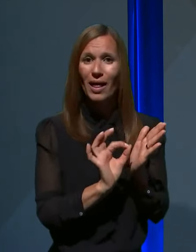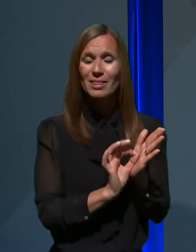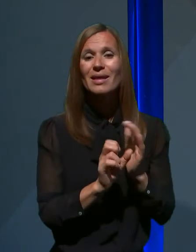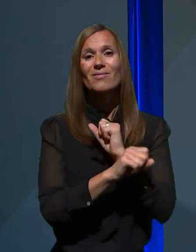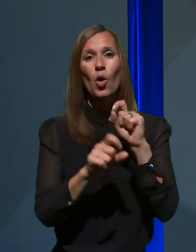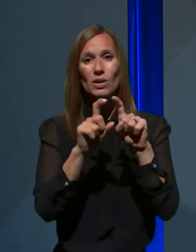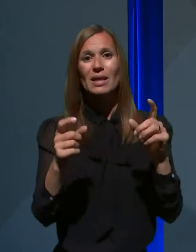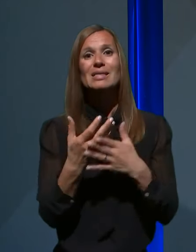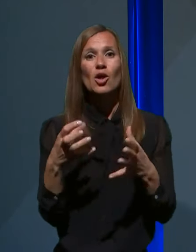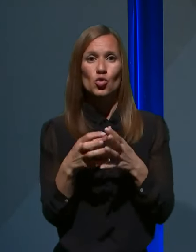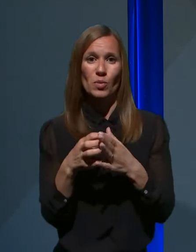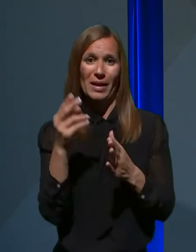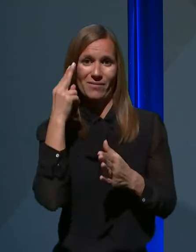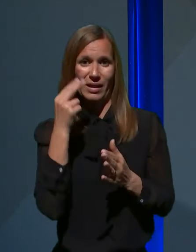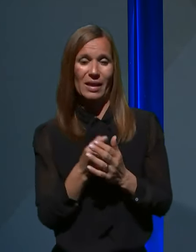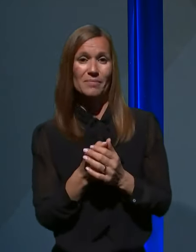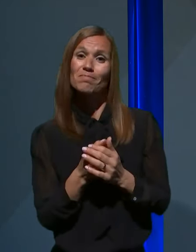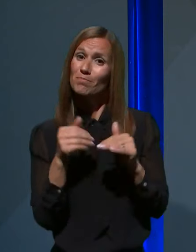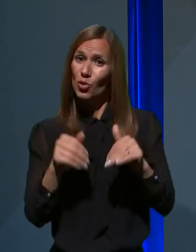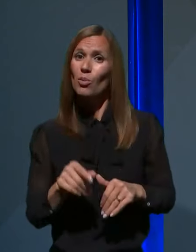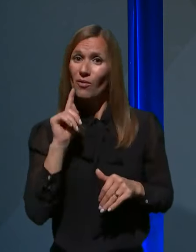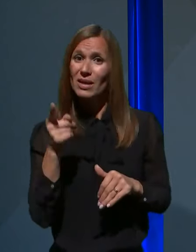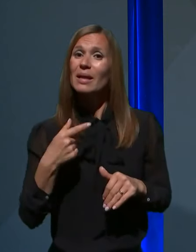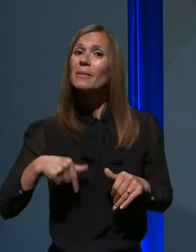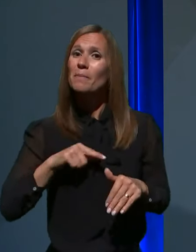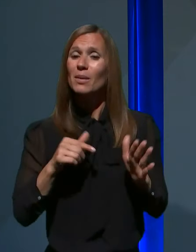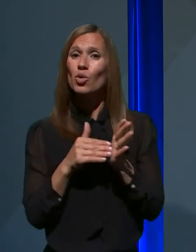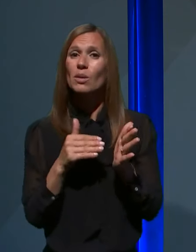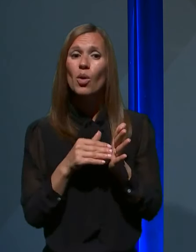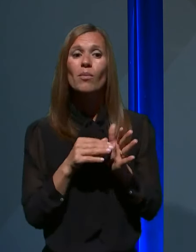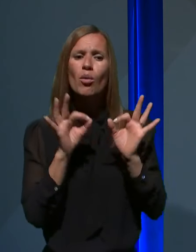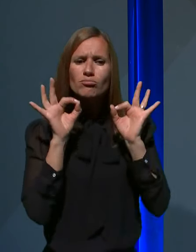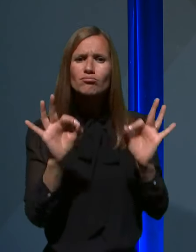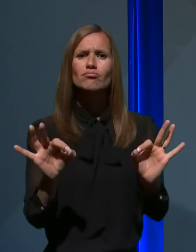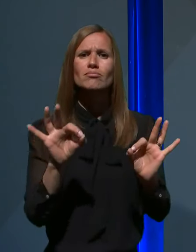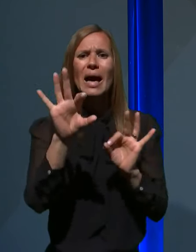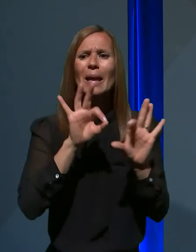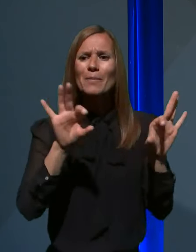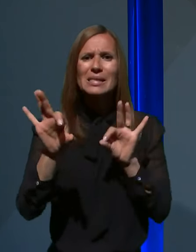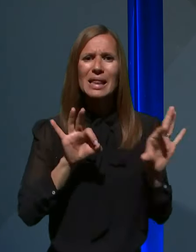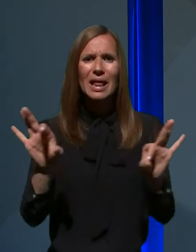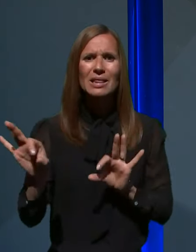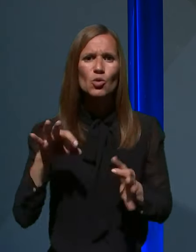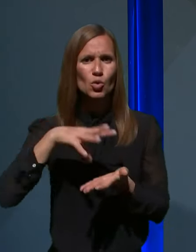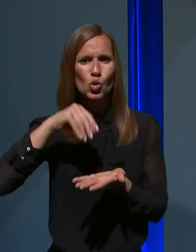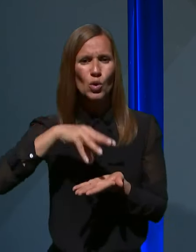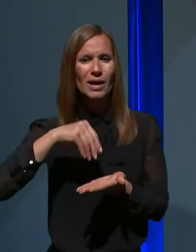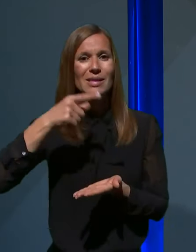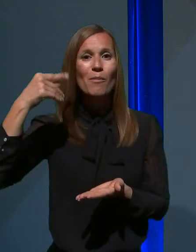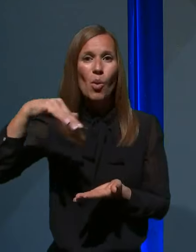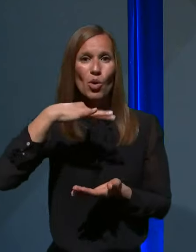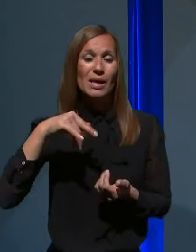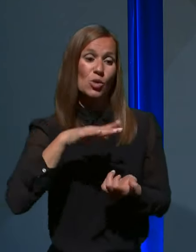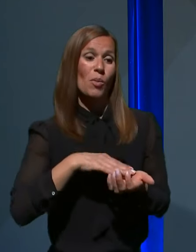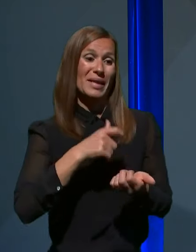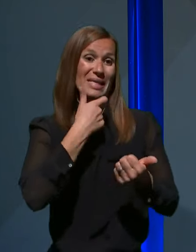družbe nevede. Potrebno se je zavedati, da potrebujemo reprezentativni vzorec populacije. Se pravi, moramo zajeti tako starostne